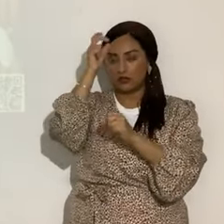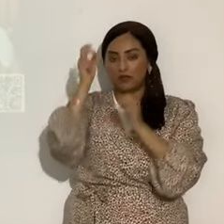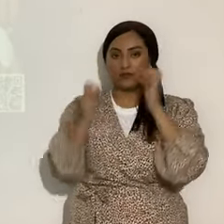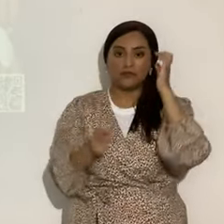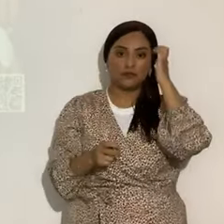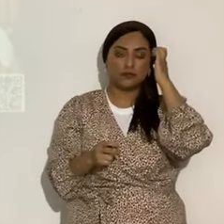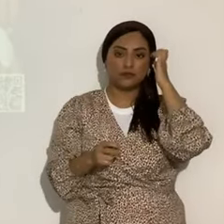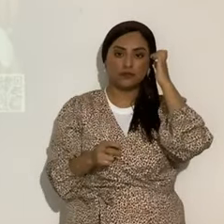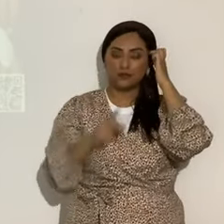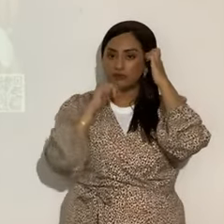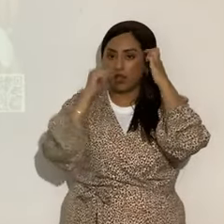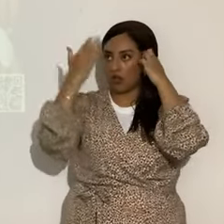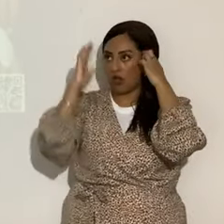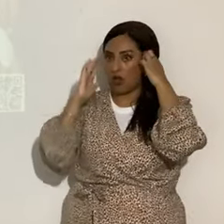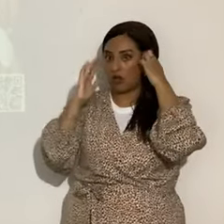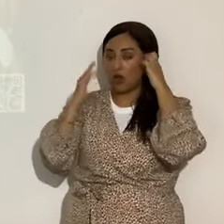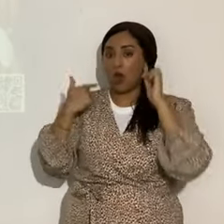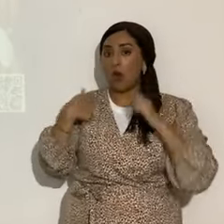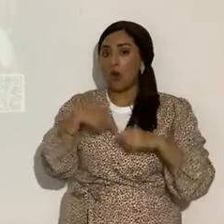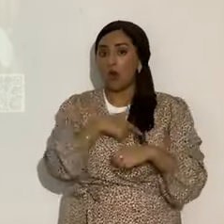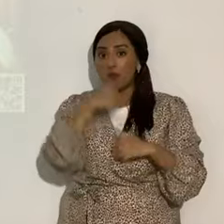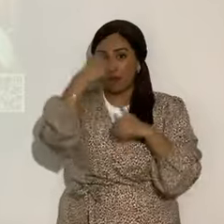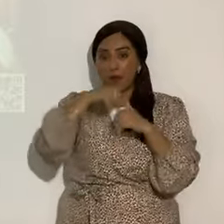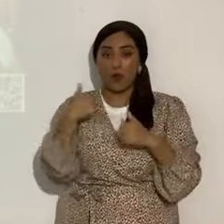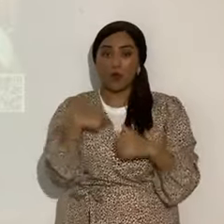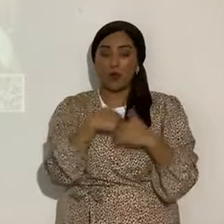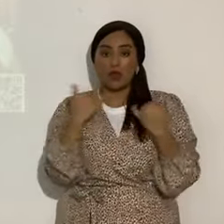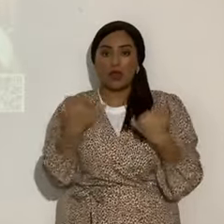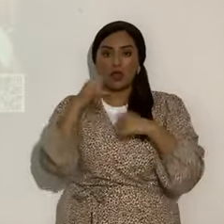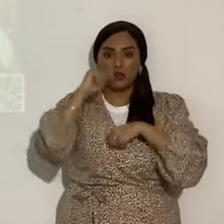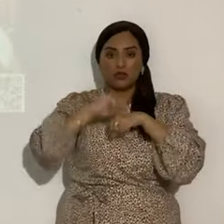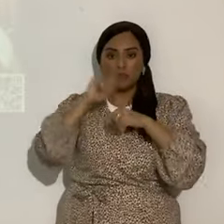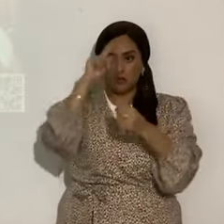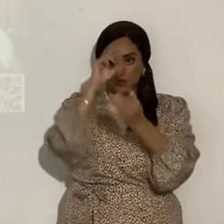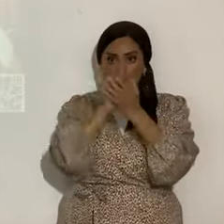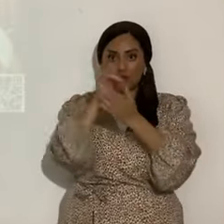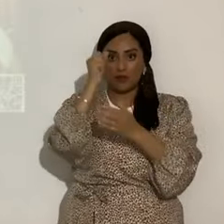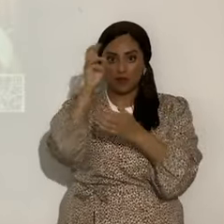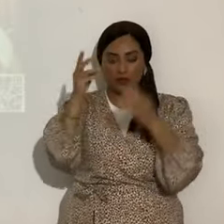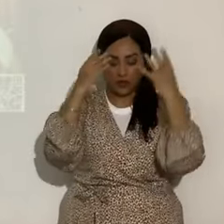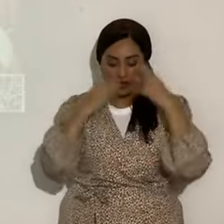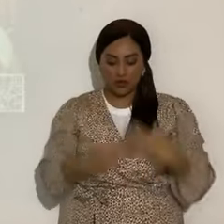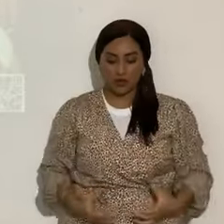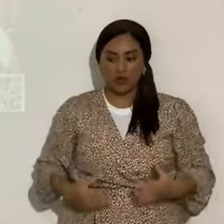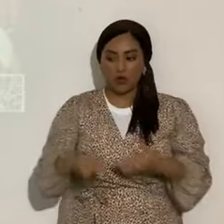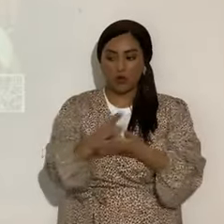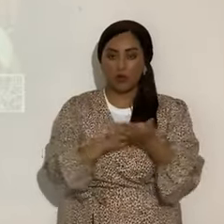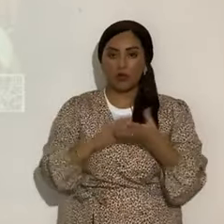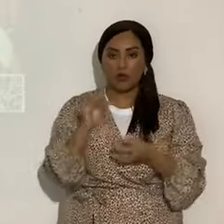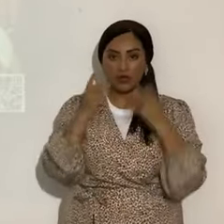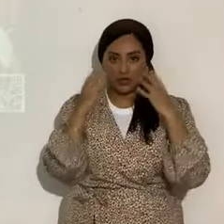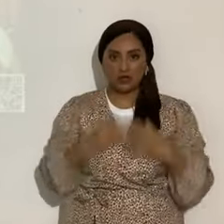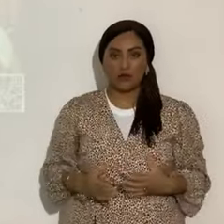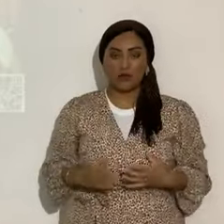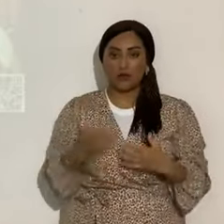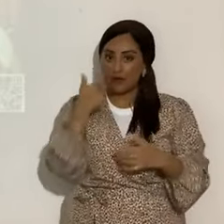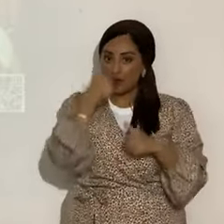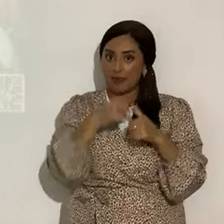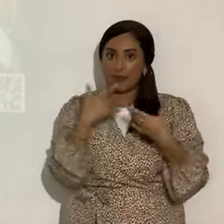no por el Eterno. El templo somos nosotros, los que hemos creído en Yahshua y tenemos somos templo del Roja Kodis. Eso ya está explicado en otra recta